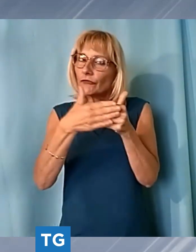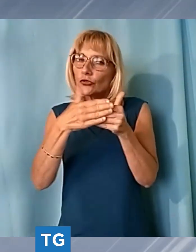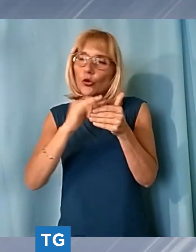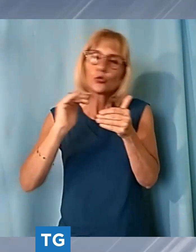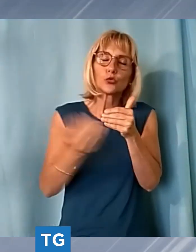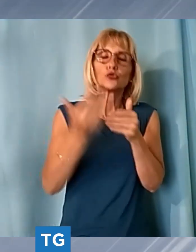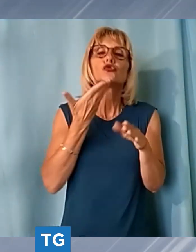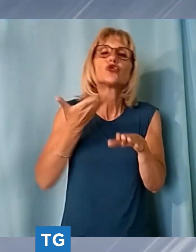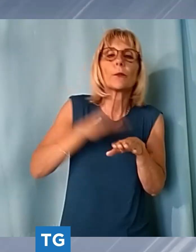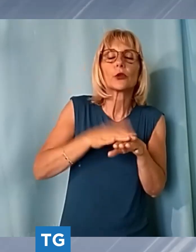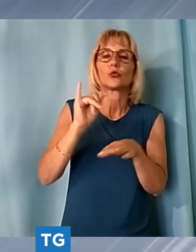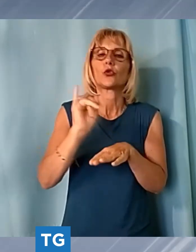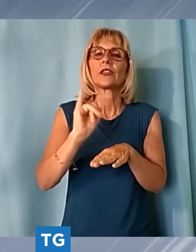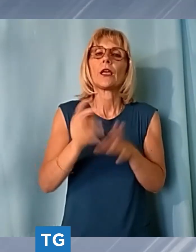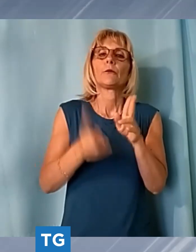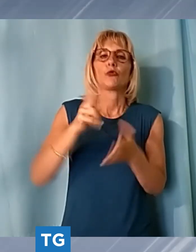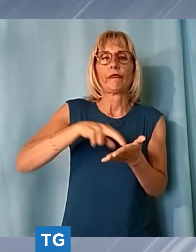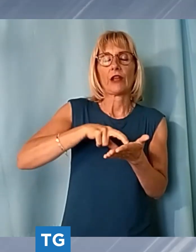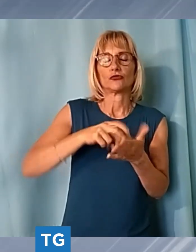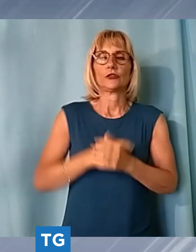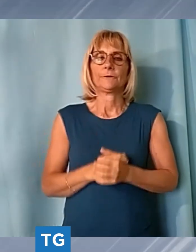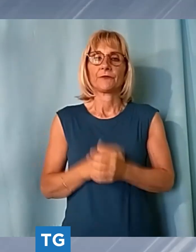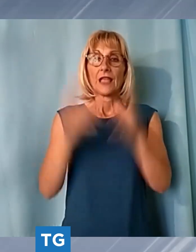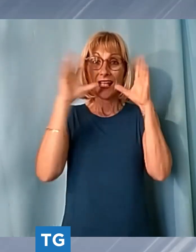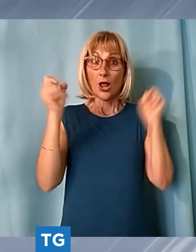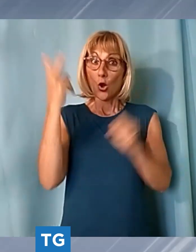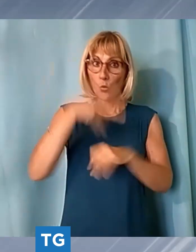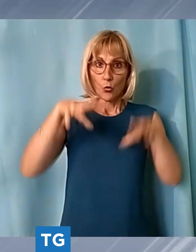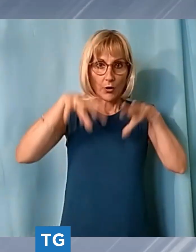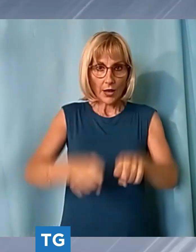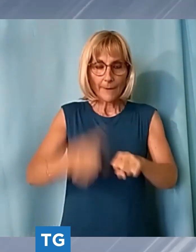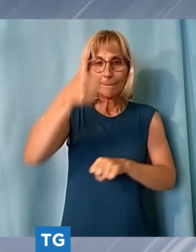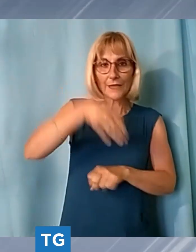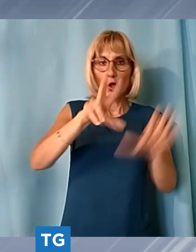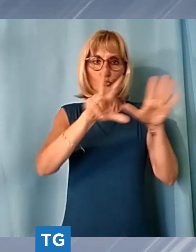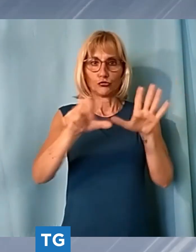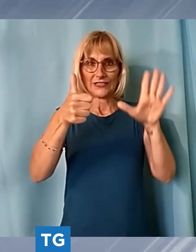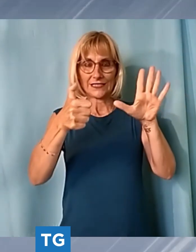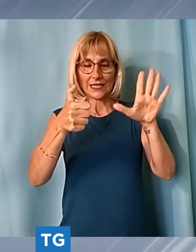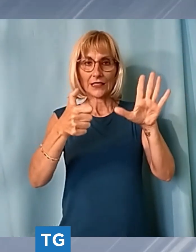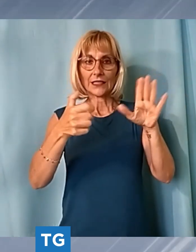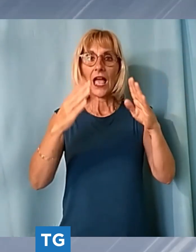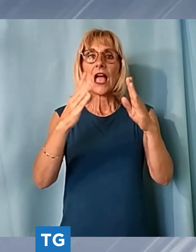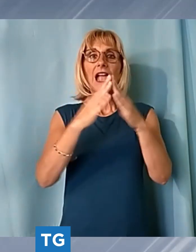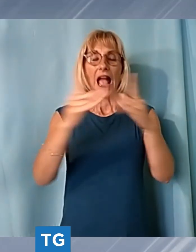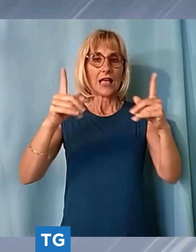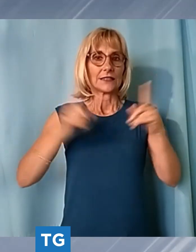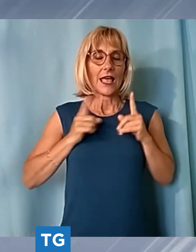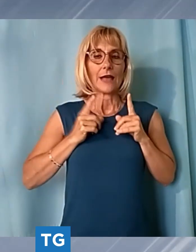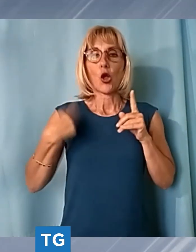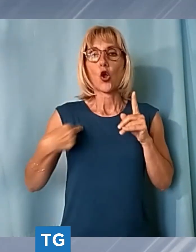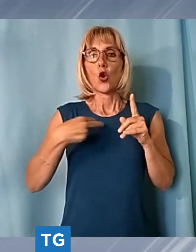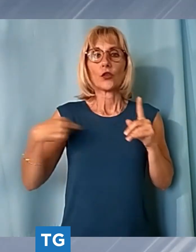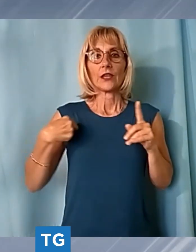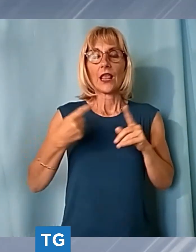carabinieri a lucca sono presenti dal 1860 nella stessa caserma di oggi qui a cortile degli svizzeri e da sempre noi siamo